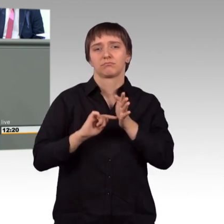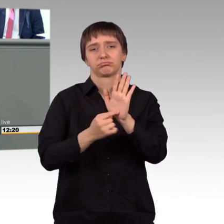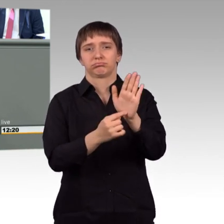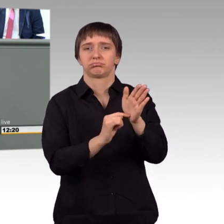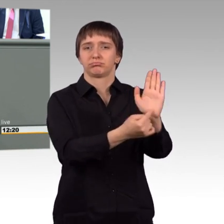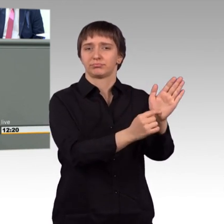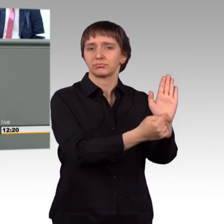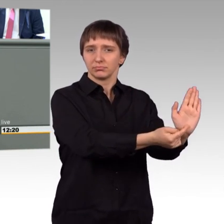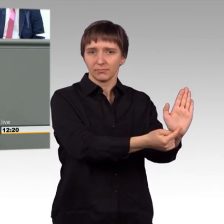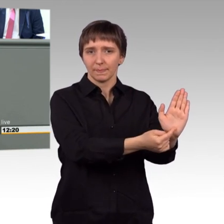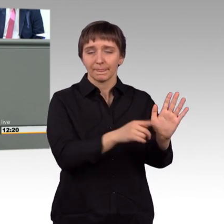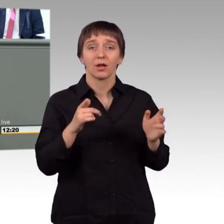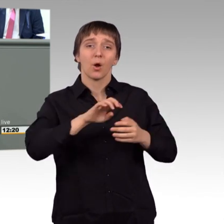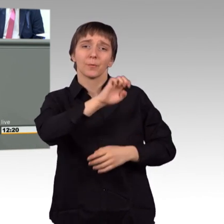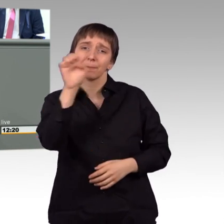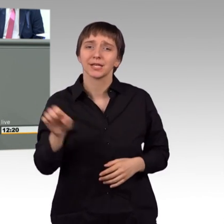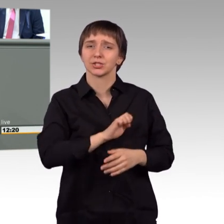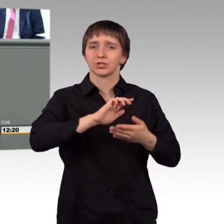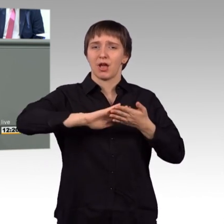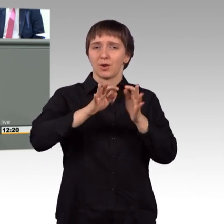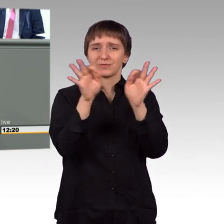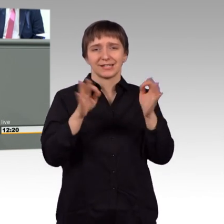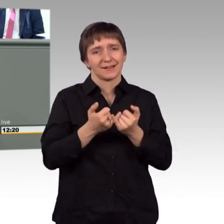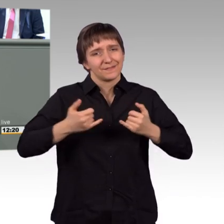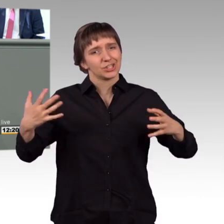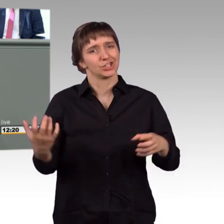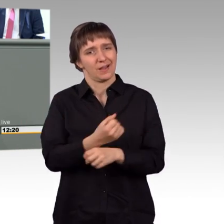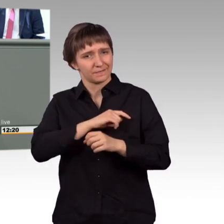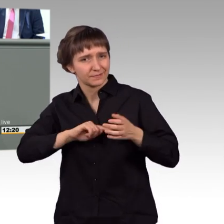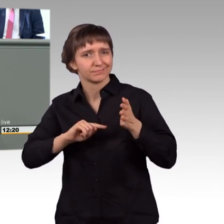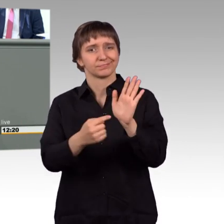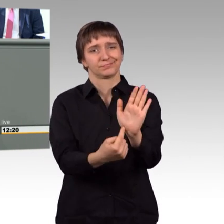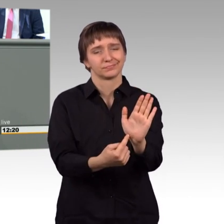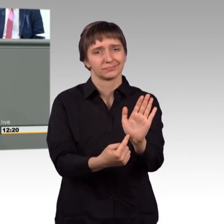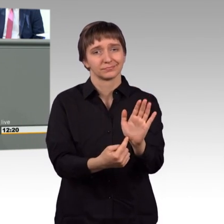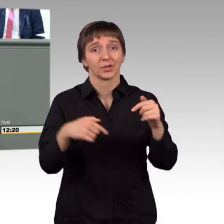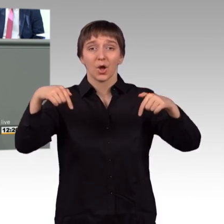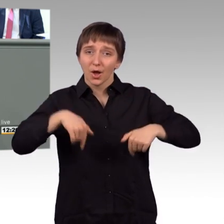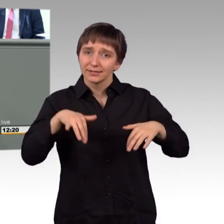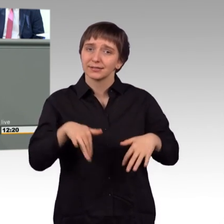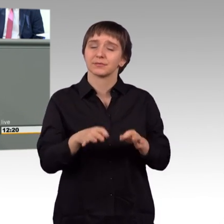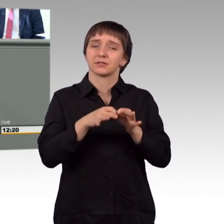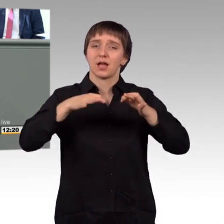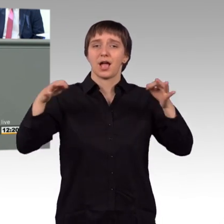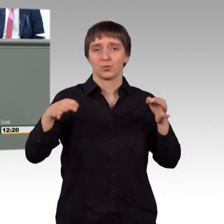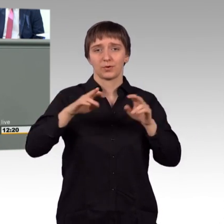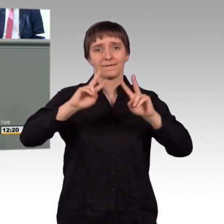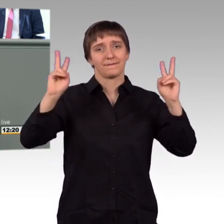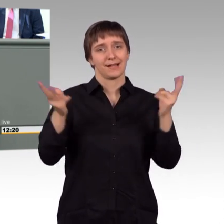europäische Handlungsfähigkeit? Heute findet eine Tagung des Weltsicherheitsrates statt und Russland verhindert dort einen